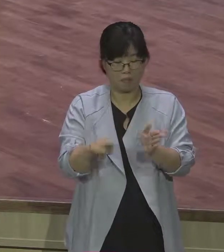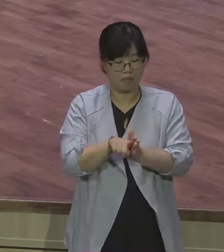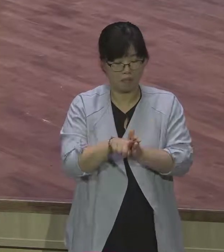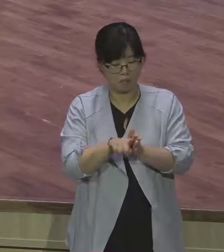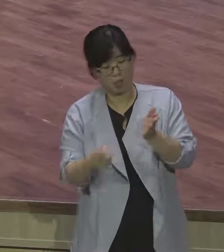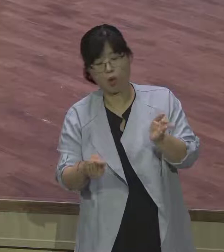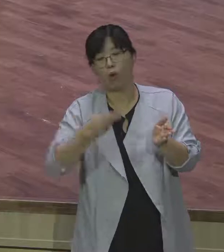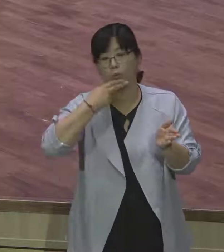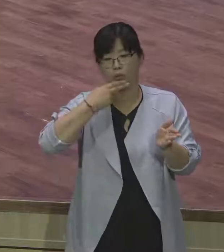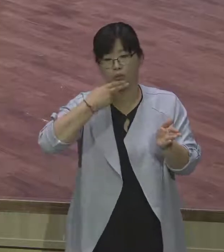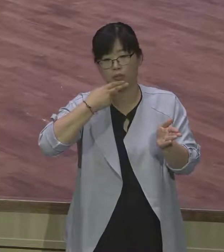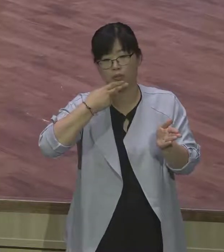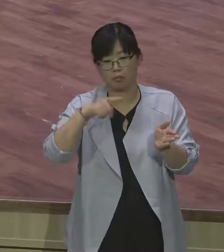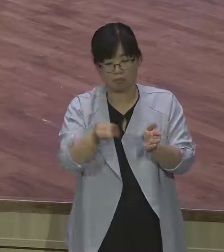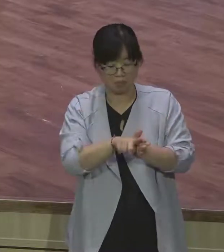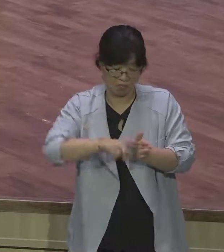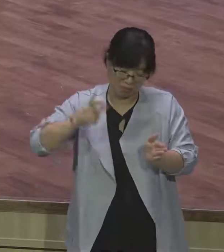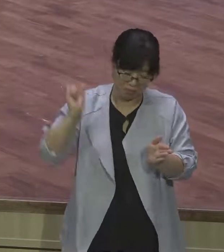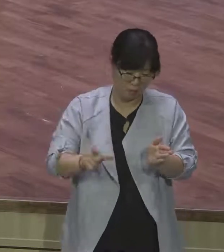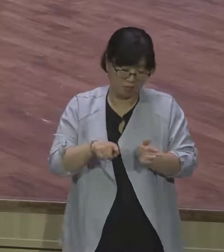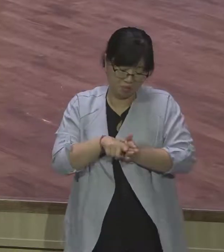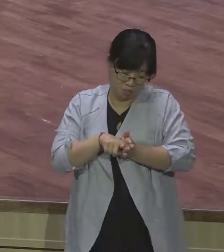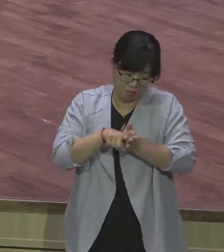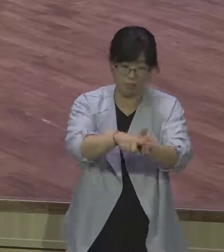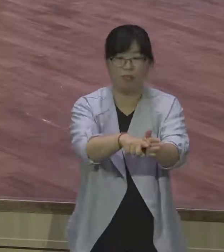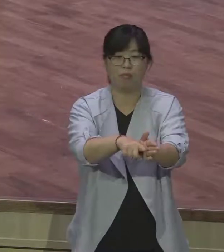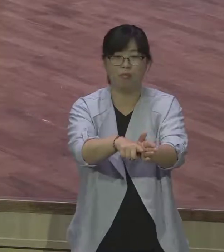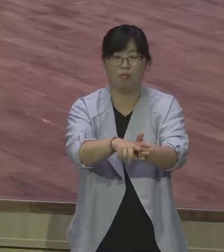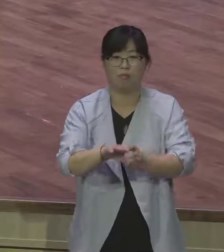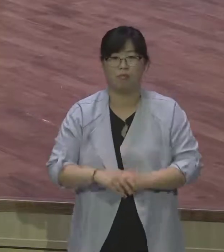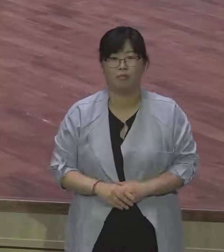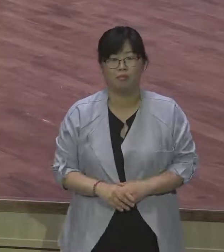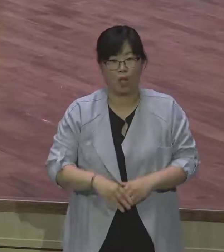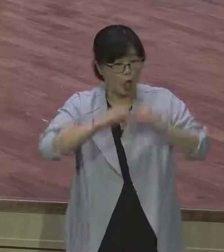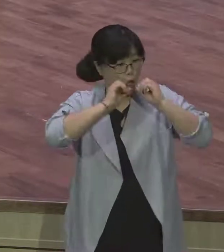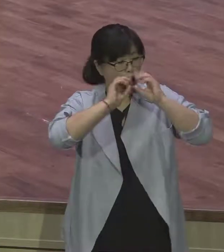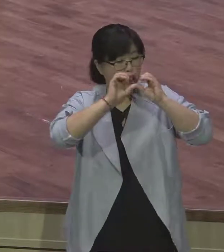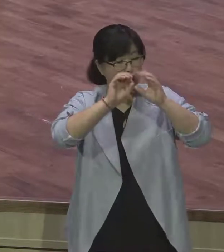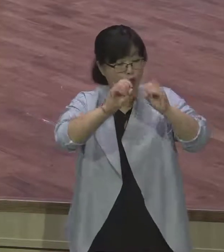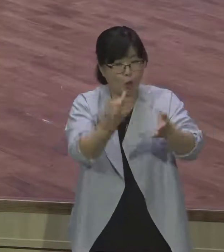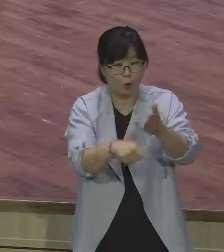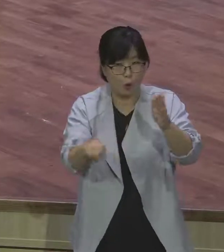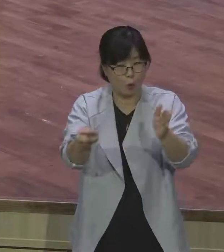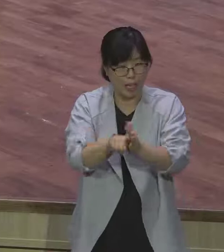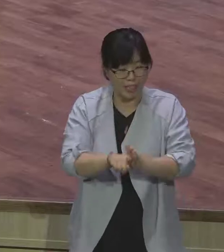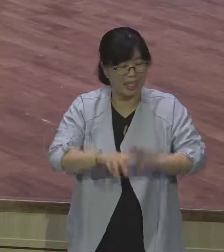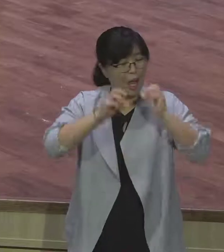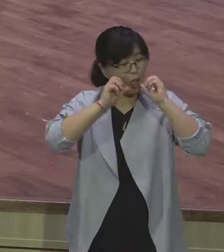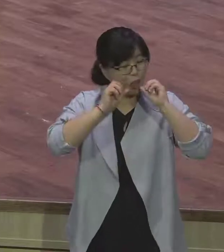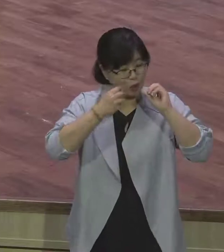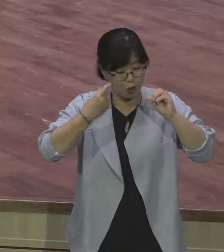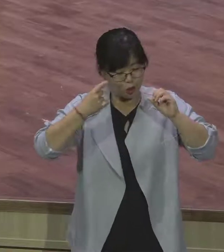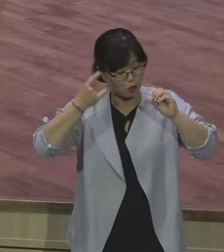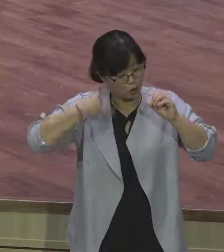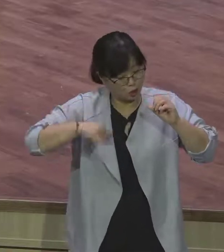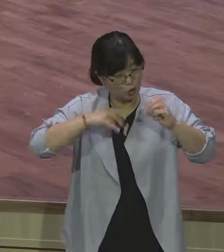설립한 지 30주년이 되었을 때 640명 이상의 성교사들이 중국 보험할 때